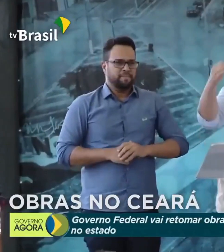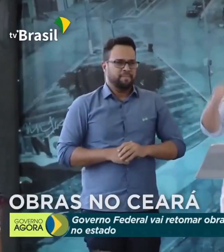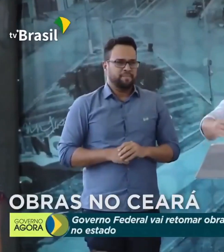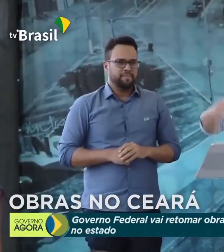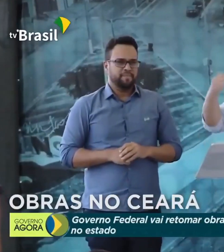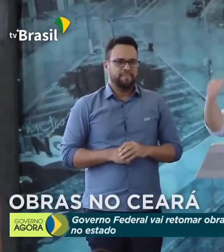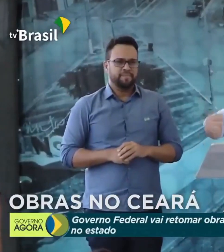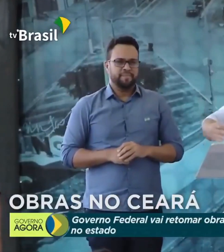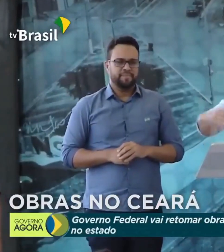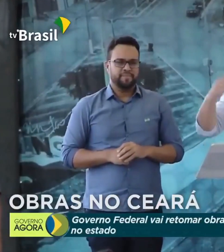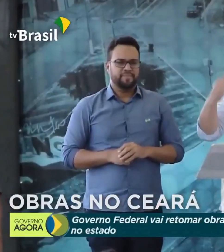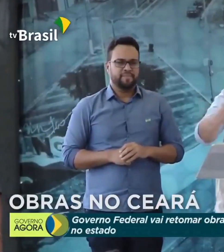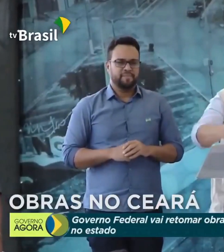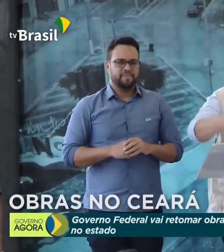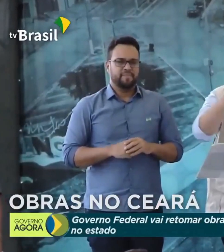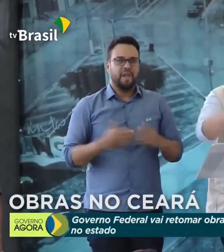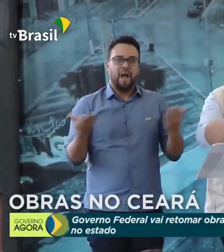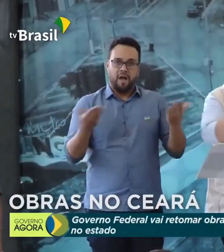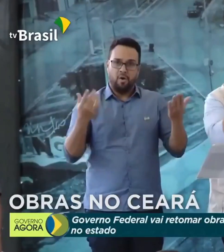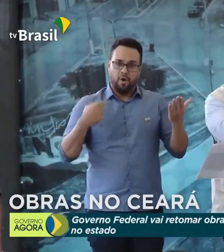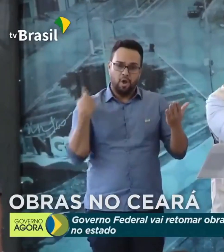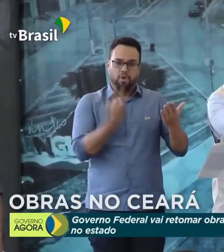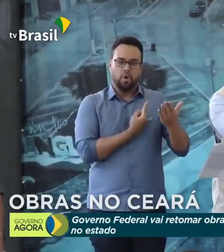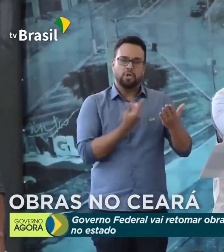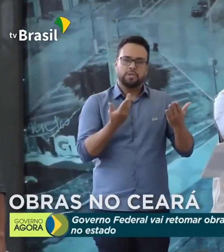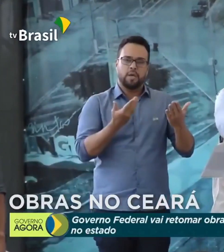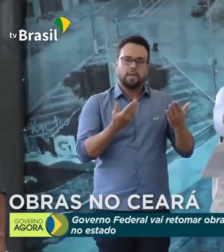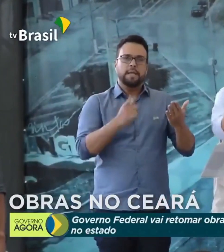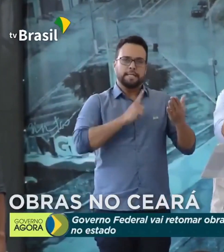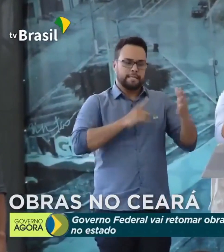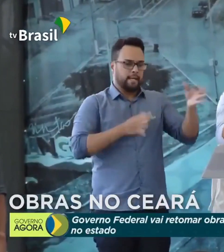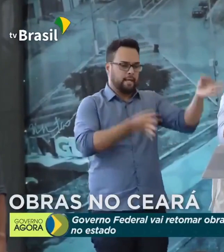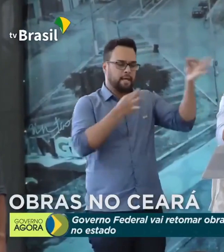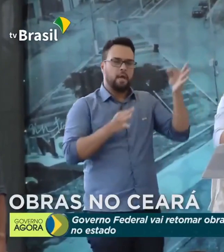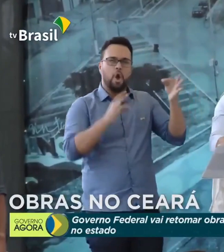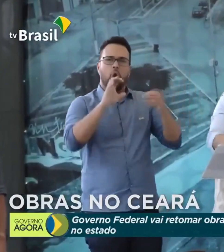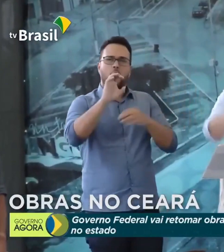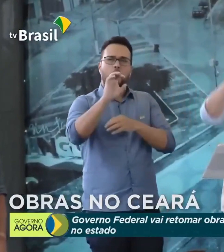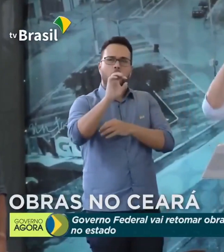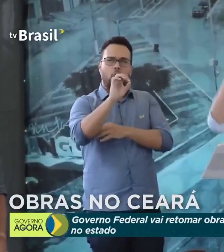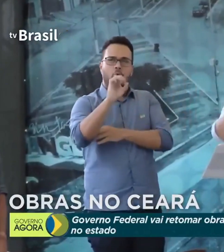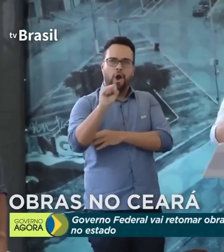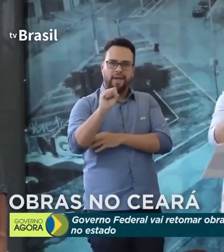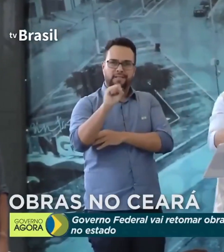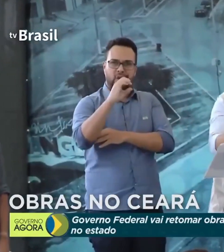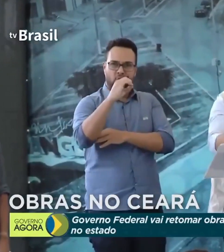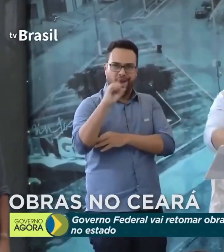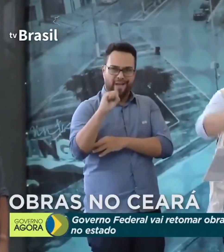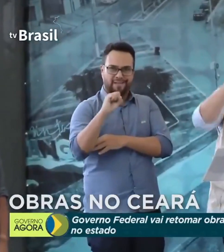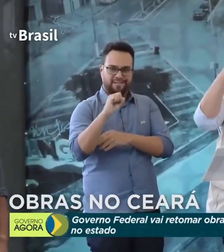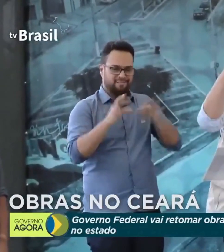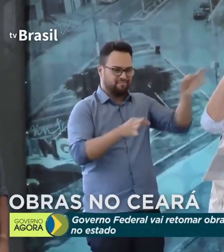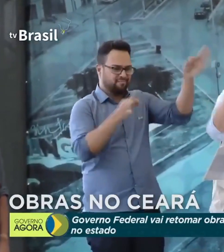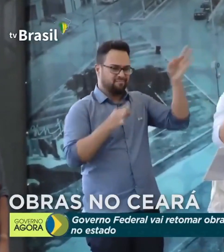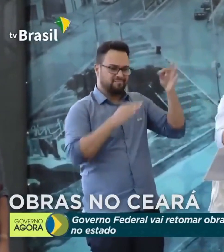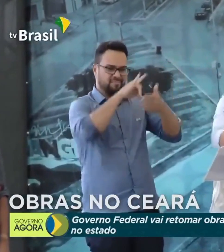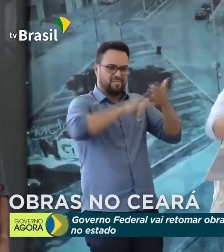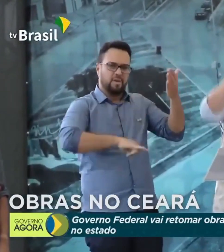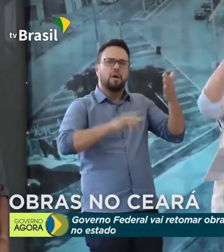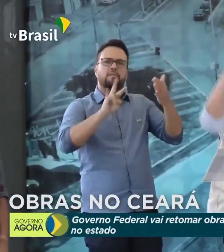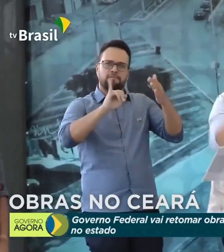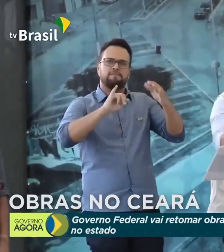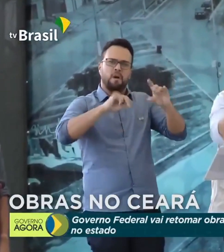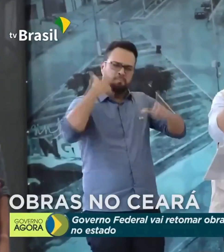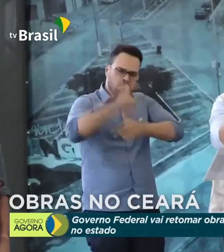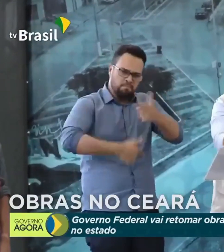Nós estamos agora com essa ordem de serviço que vamos dar hoje. Nós vamos tocar, nós vamos avançar